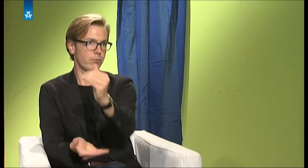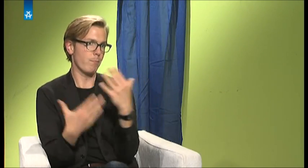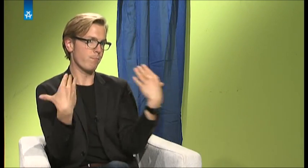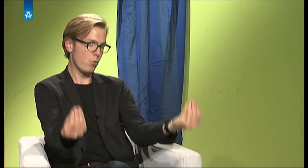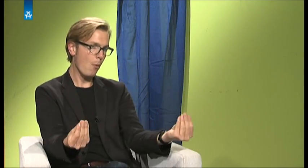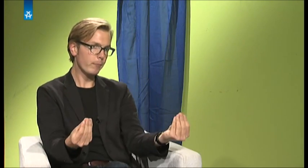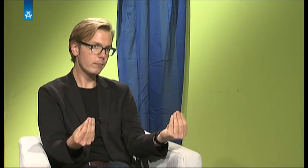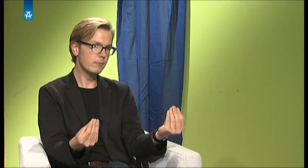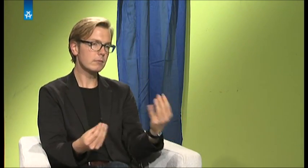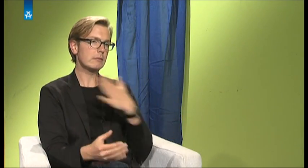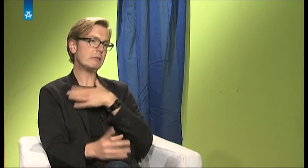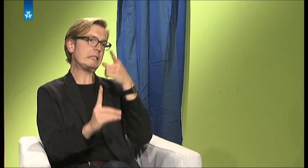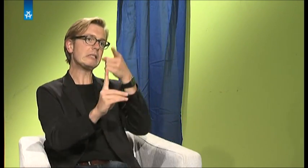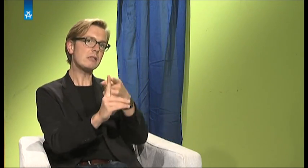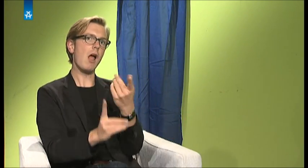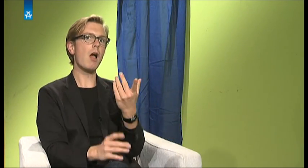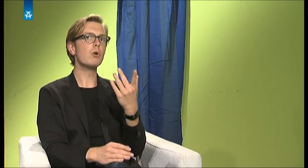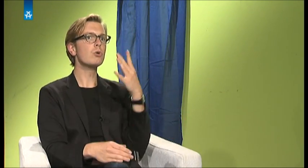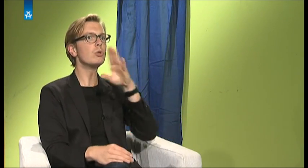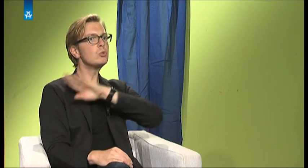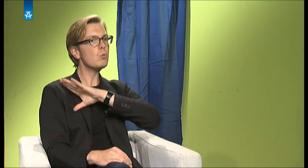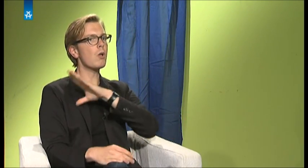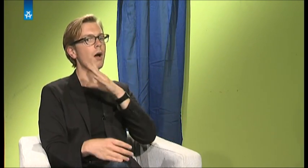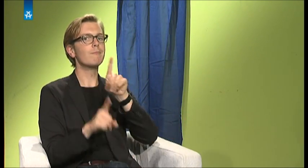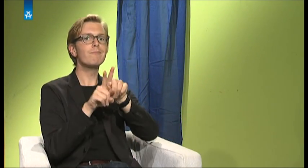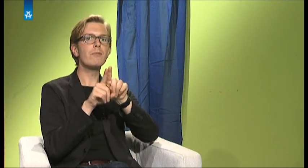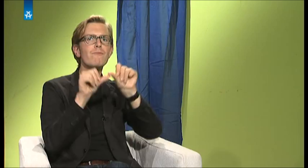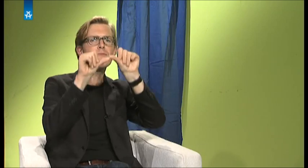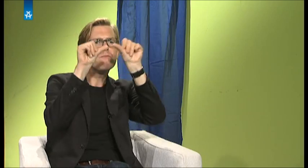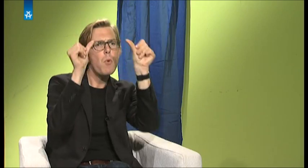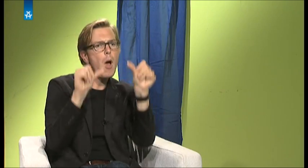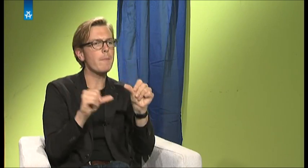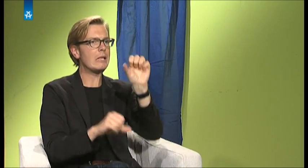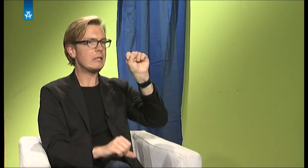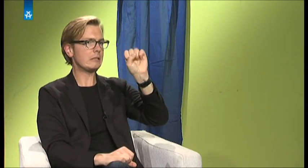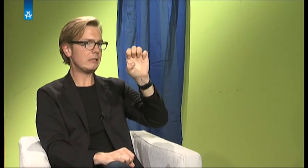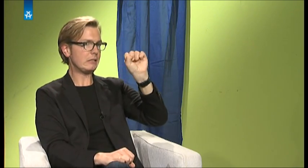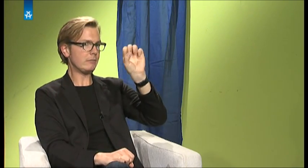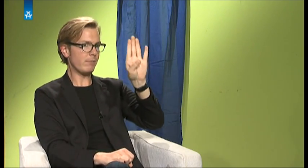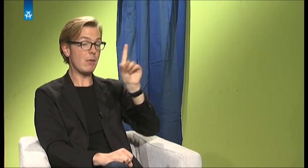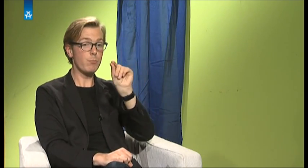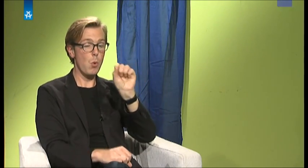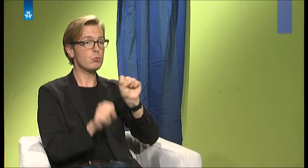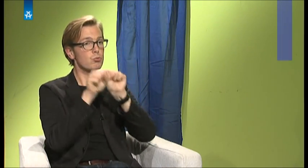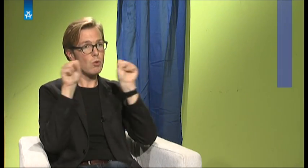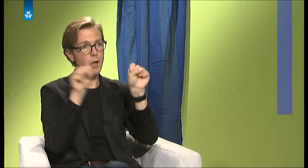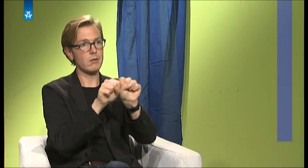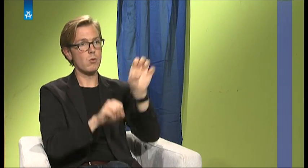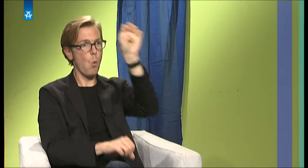Ich kann mir so vorstellen, so ein bisschen wie bei der staatlichen Europaschule in Berlin. Da gibt es